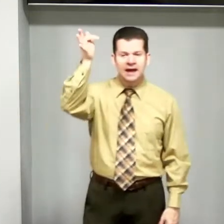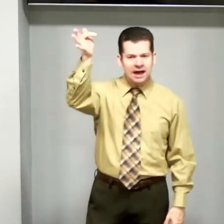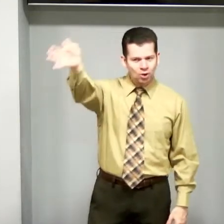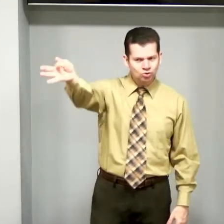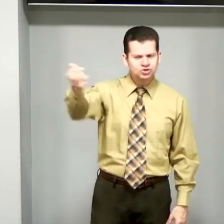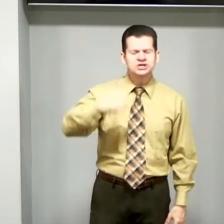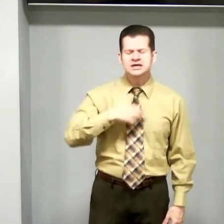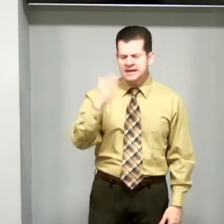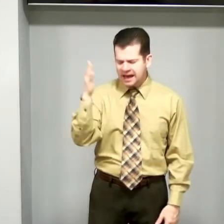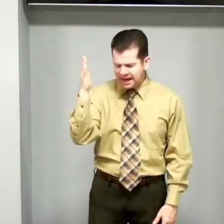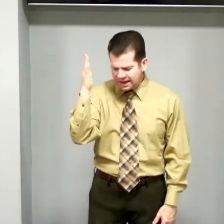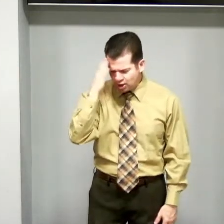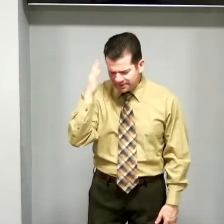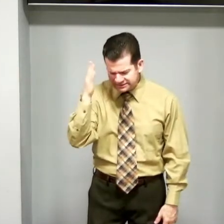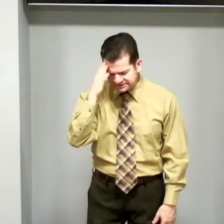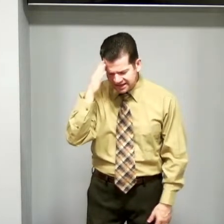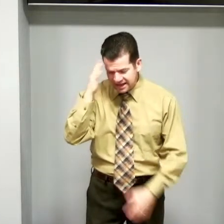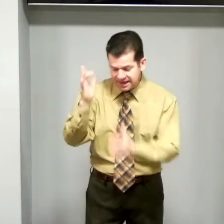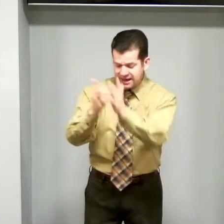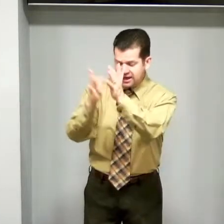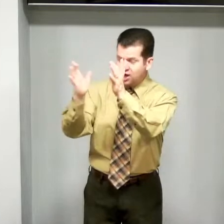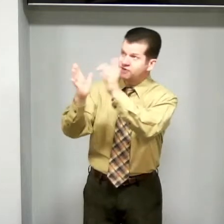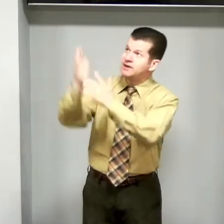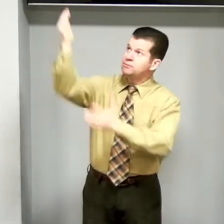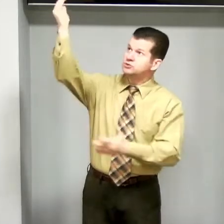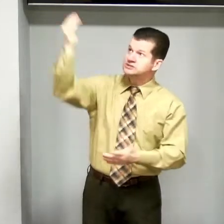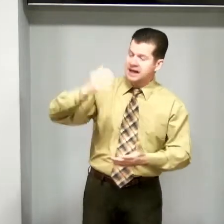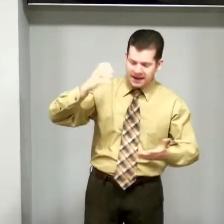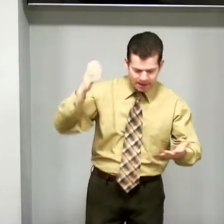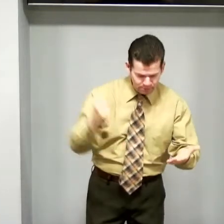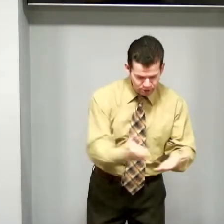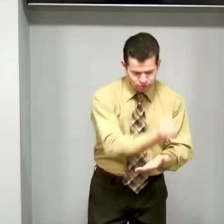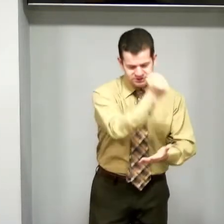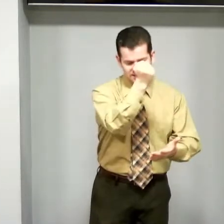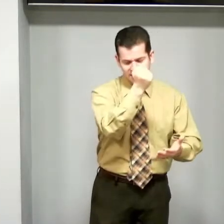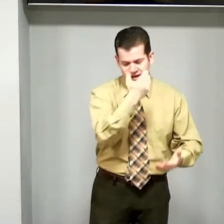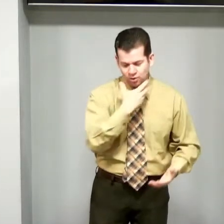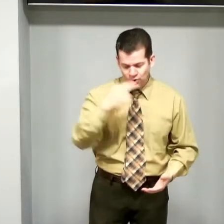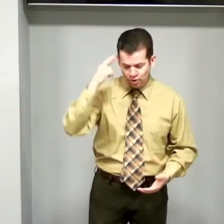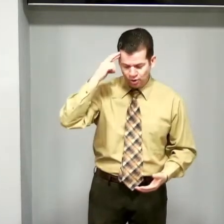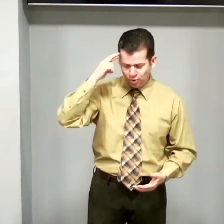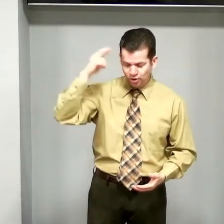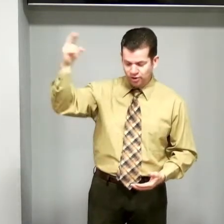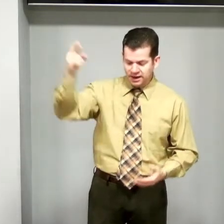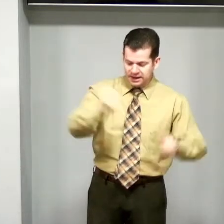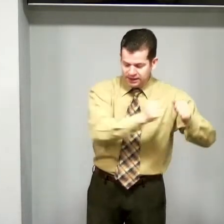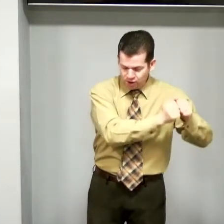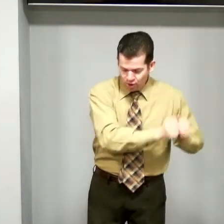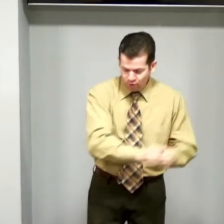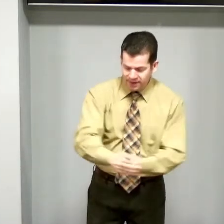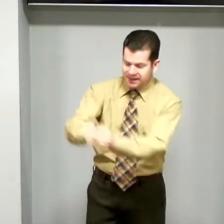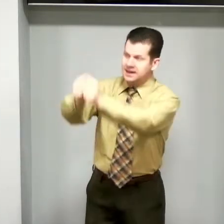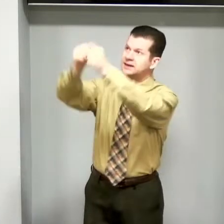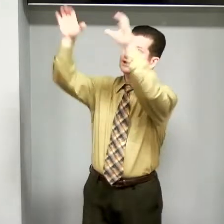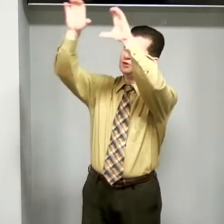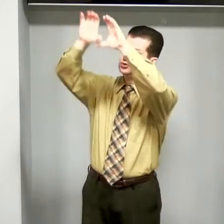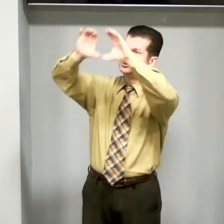Lá com o dia eu vencer, vem buscar-me o Senhor, e com ele no